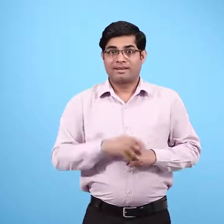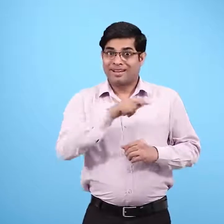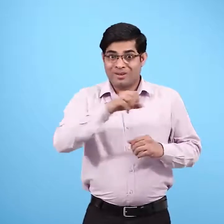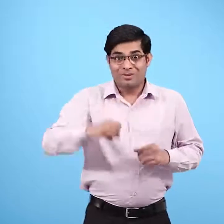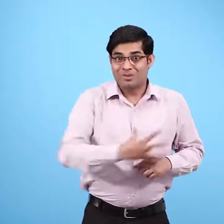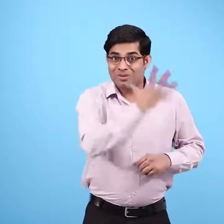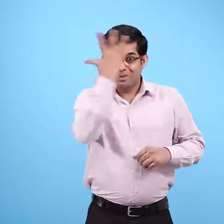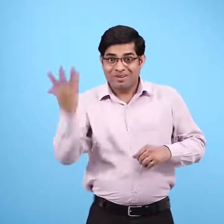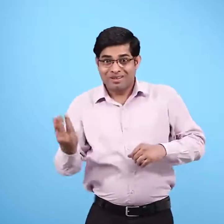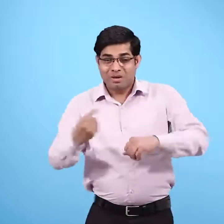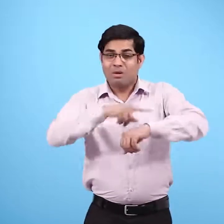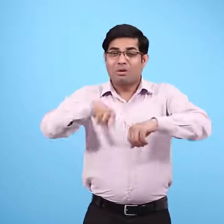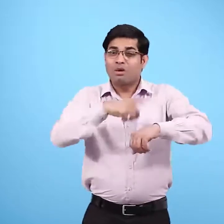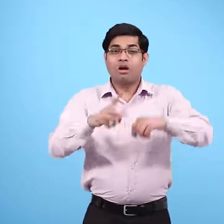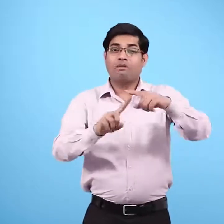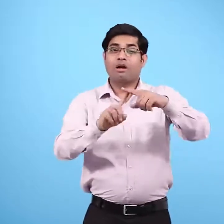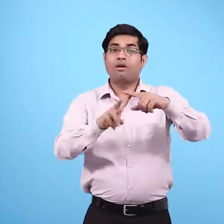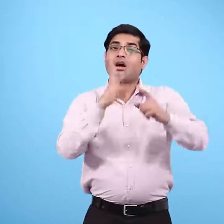दिन में कई घंटे टीवी देखना